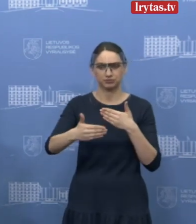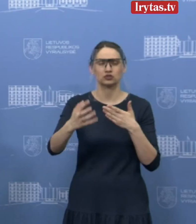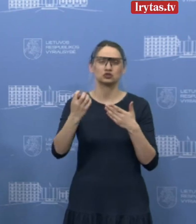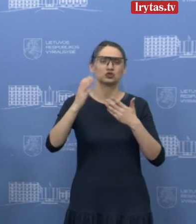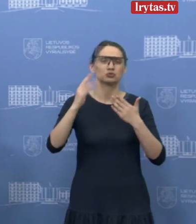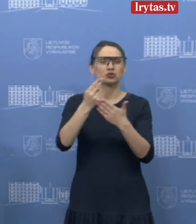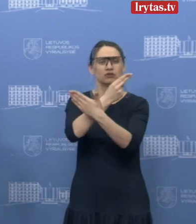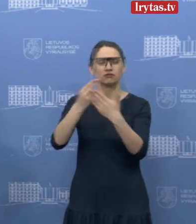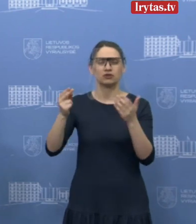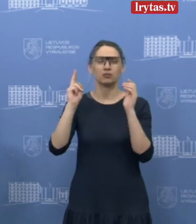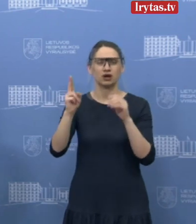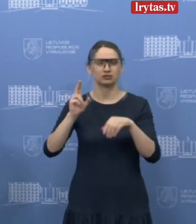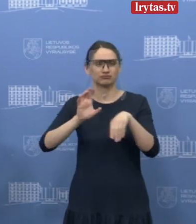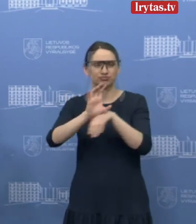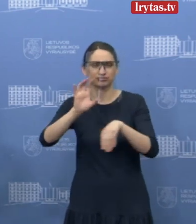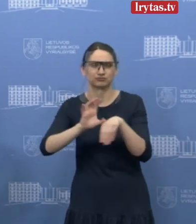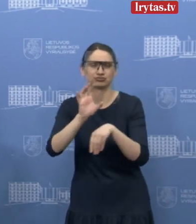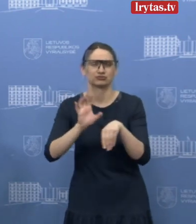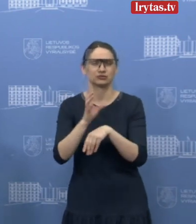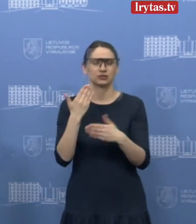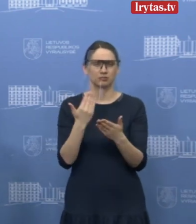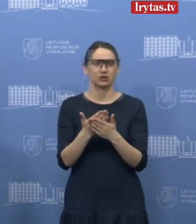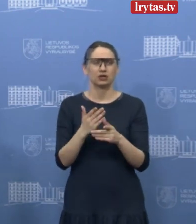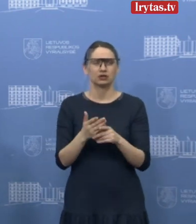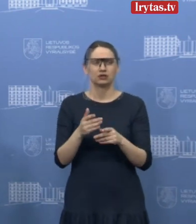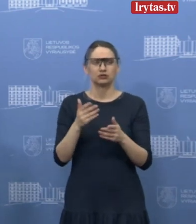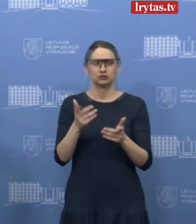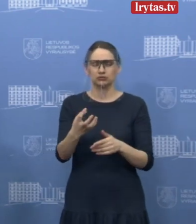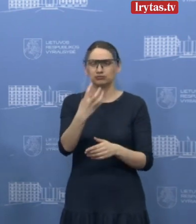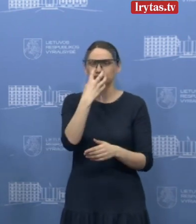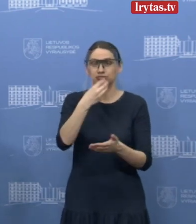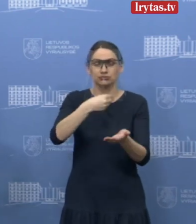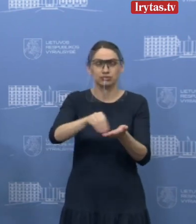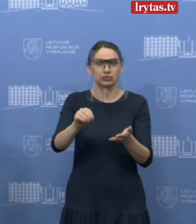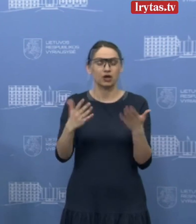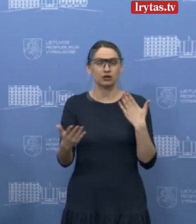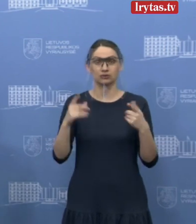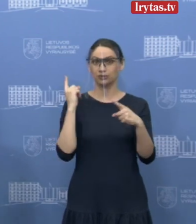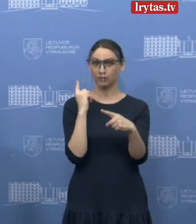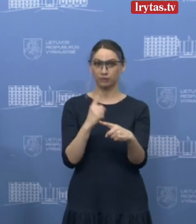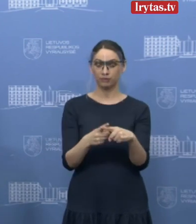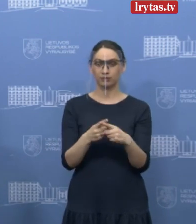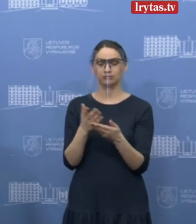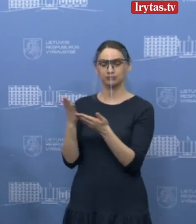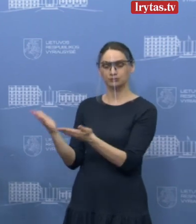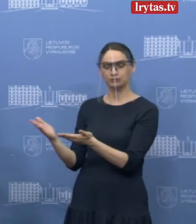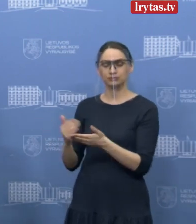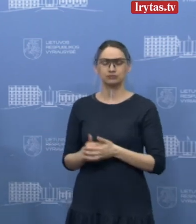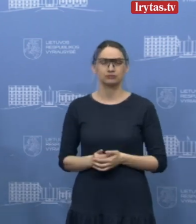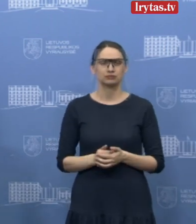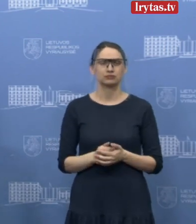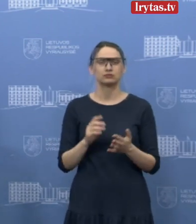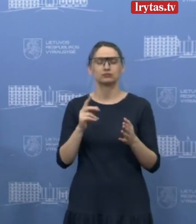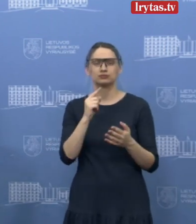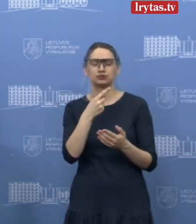atsiras daugiau kaukių, nes kol kas yra įvesti ribojimai, tačiau tų kaukių nelabai įmanoma apskritai nusipirkti? Dėl rinkos aš negaliu